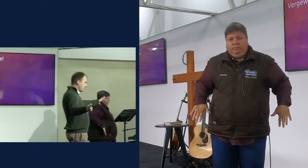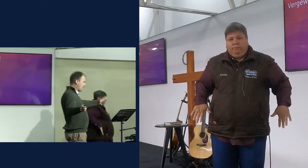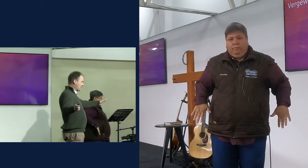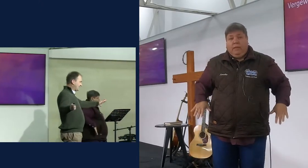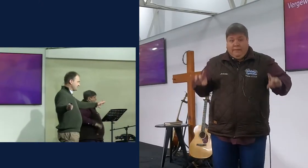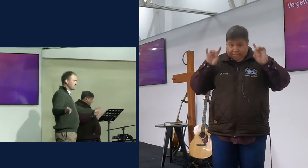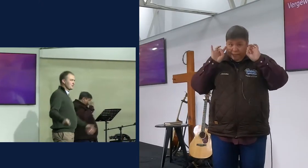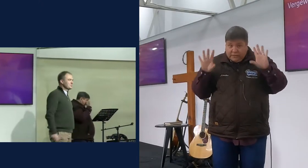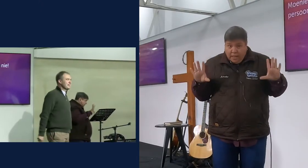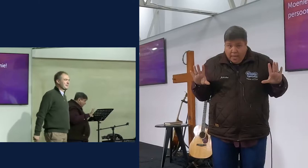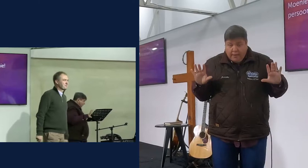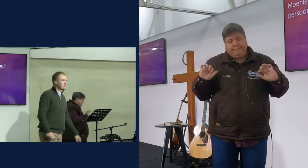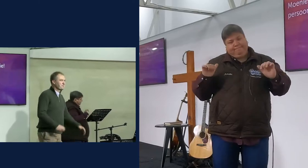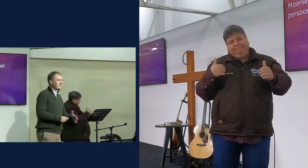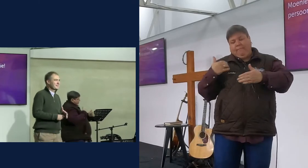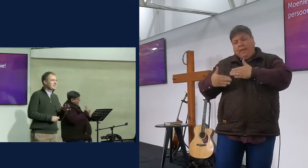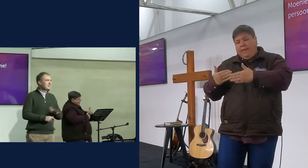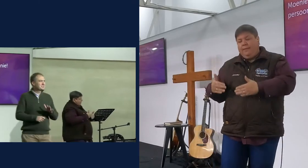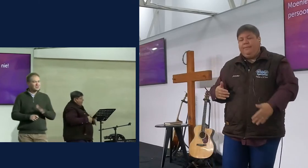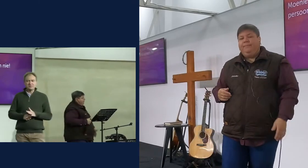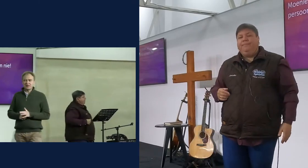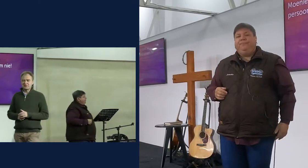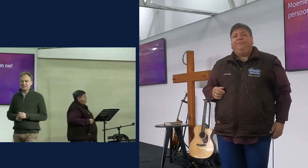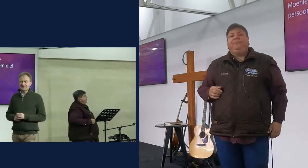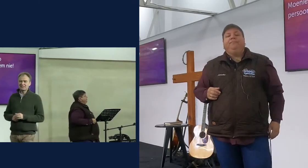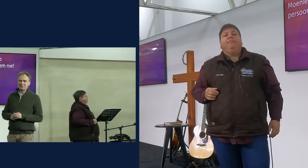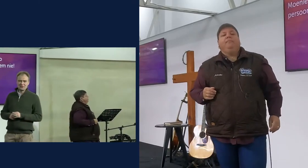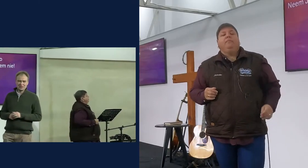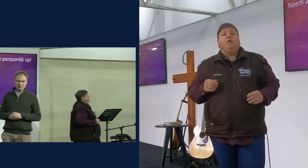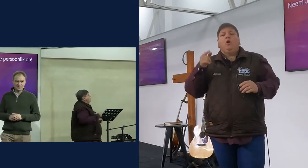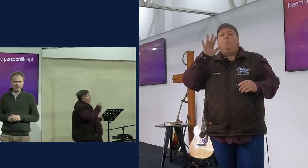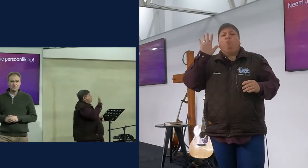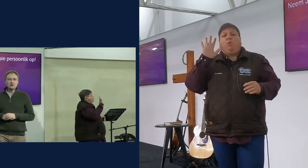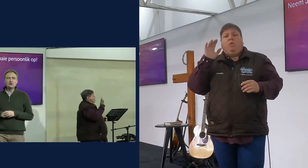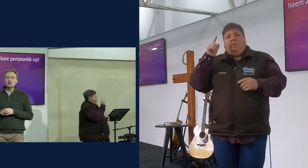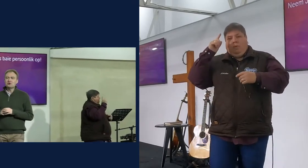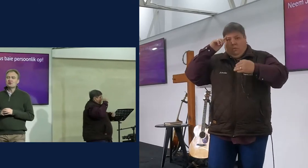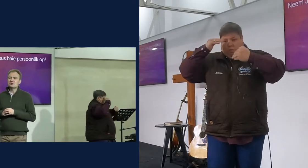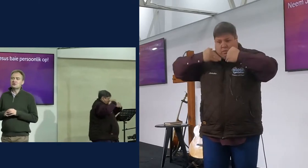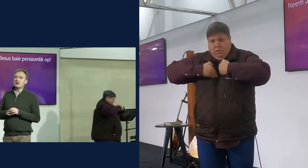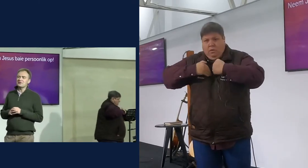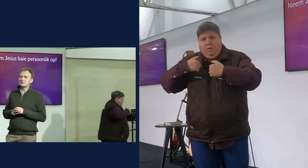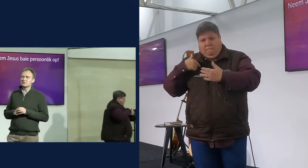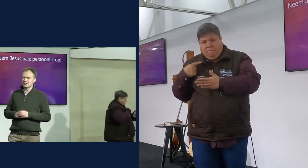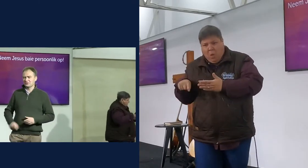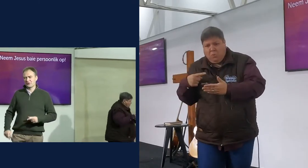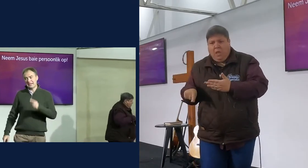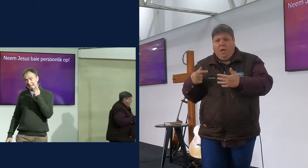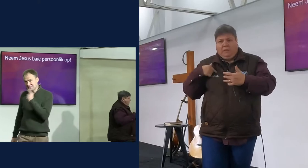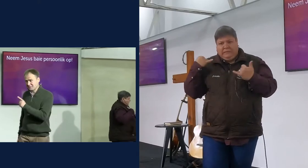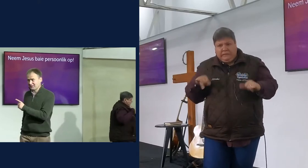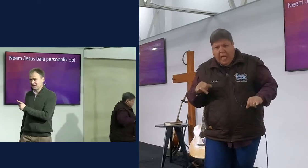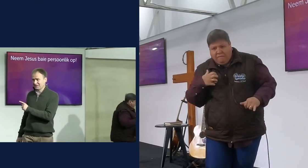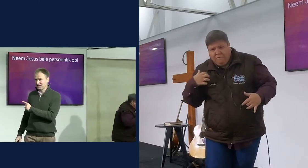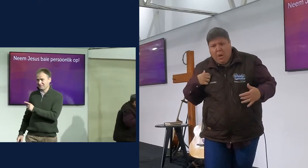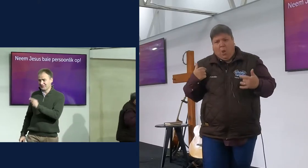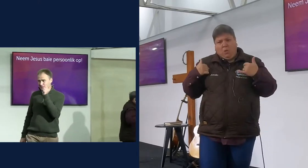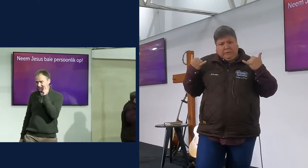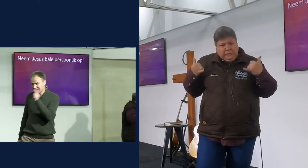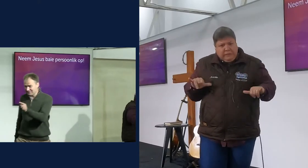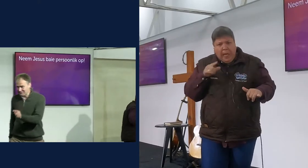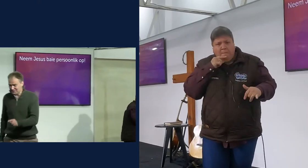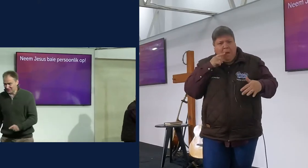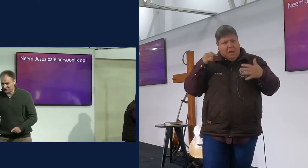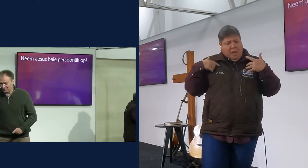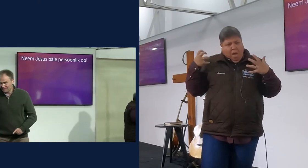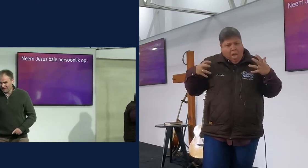punt is hierdie punt duidelik kom ons gaan aan so, jy moet jy self nie te persoonlik opneem nie hoe, hoe, hoe gaan ons sorry, hier is een baie belangrike punt jy